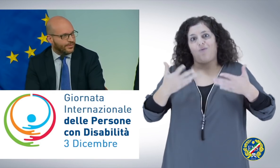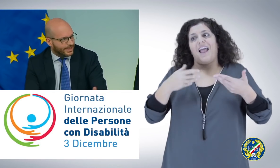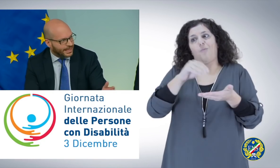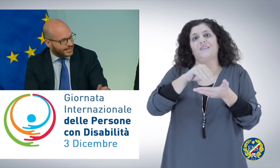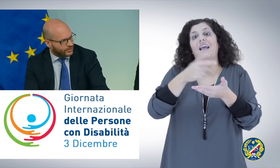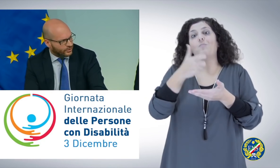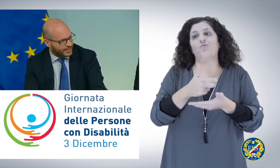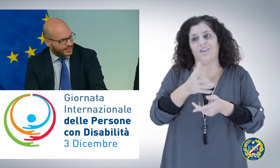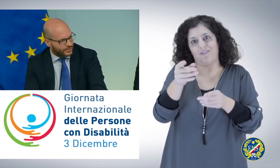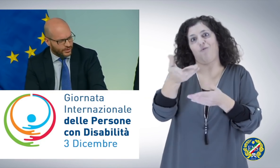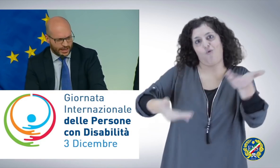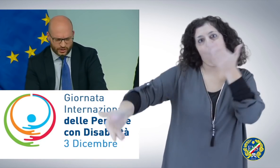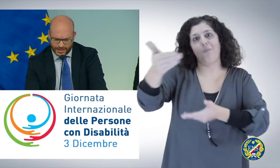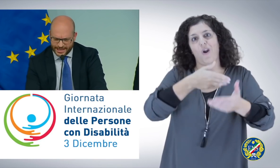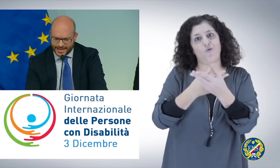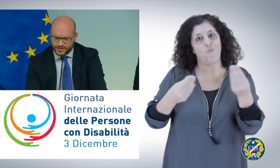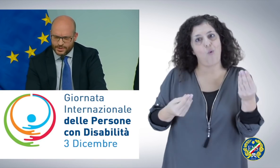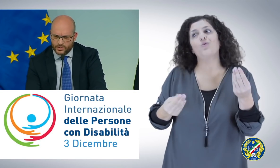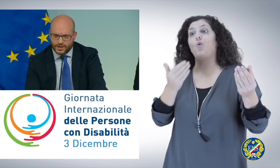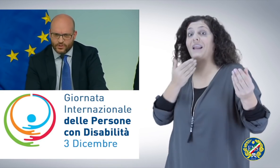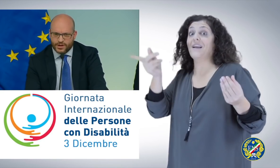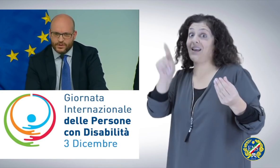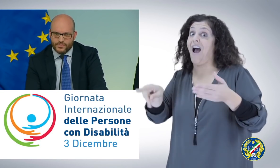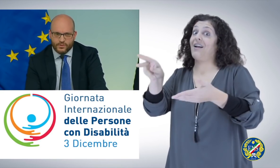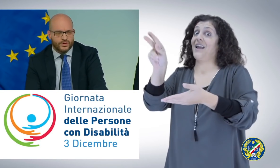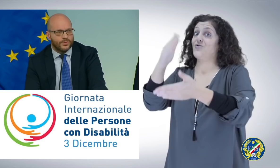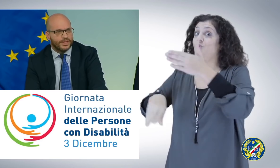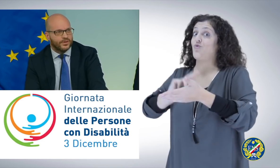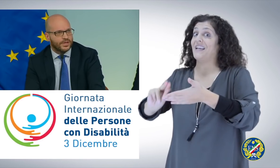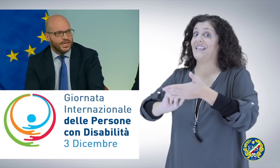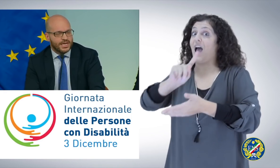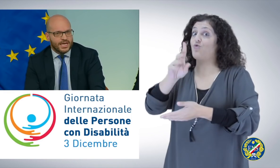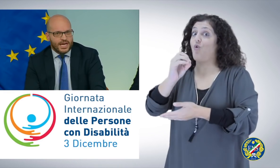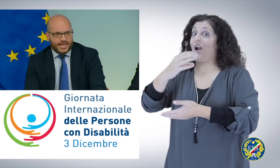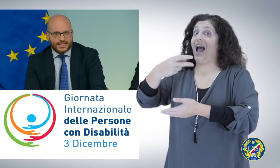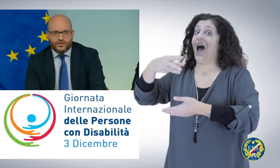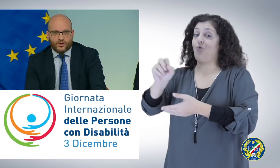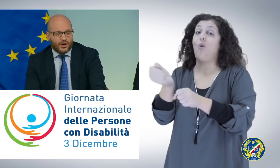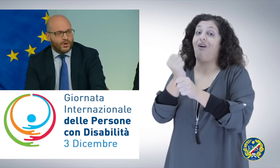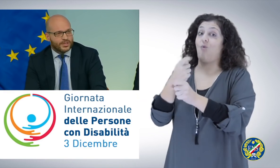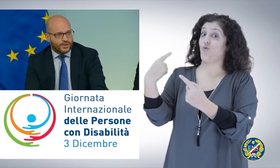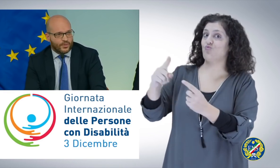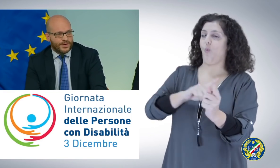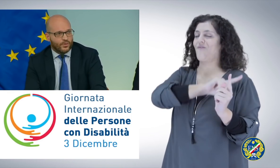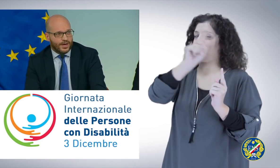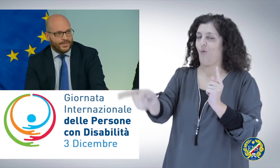insieme ovviamente anche al sottosegretario Zoccano, che ringrazio per tutto il lavoro che ha fatto fino a questo momento. È stata una collaborazione proficua.